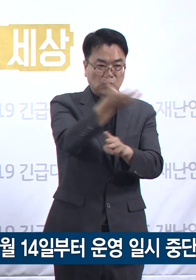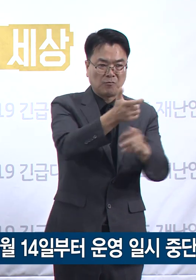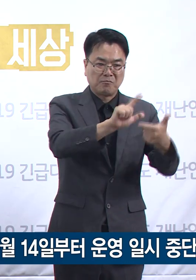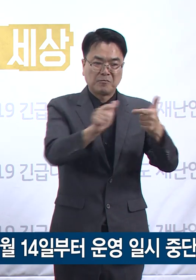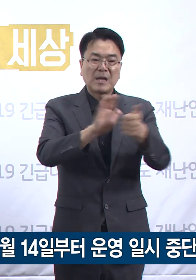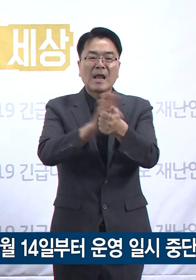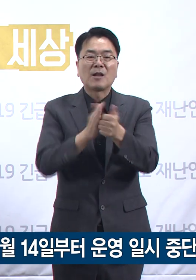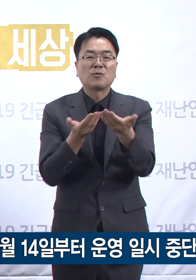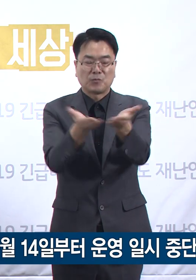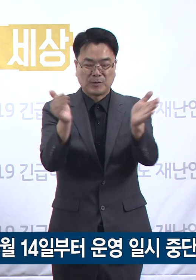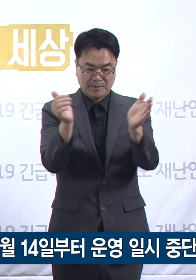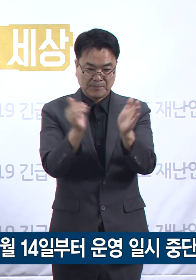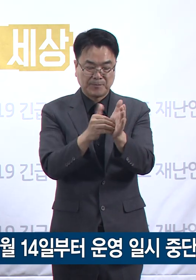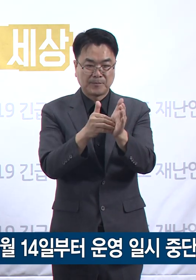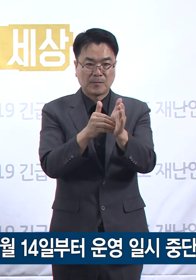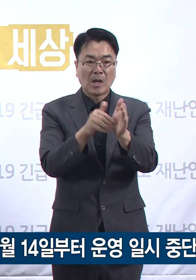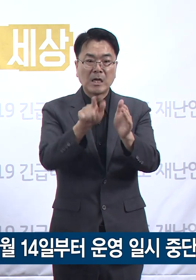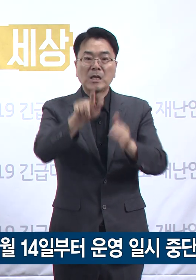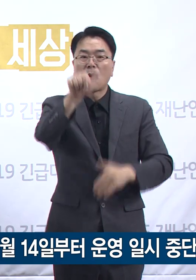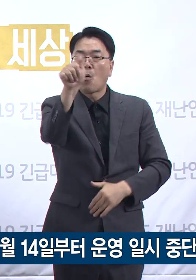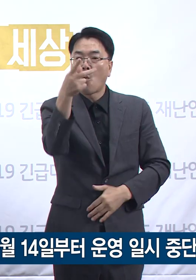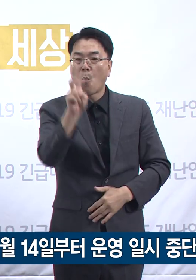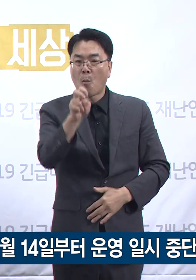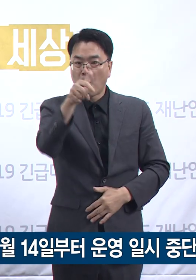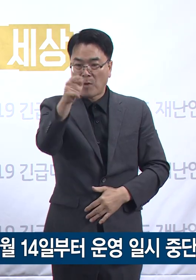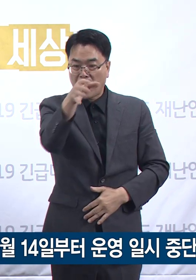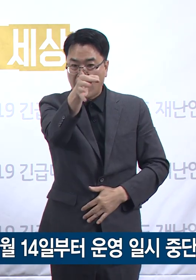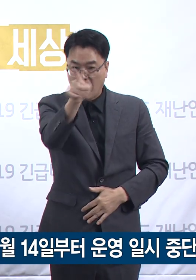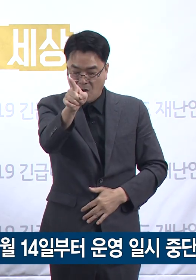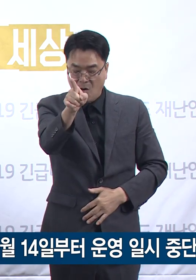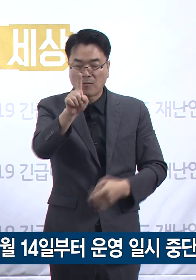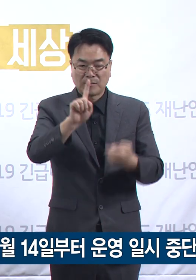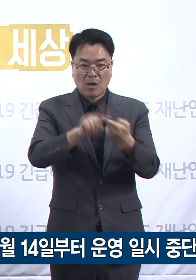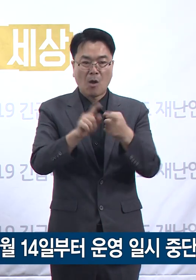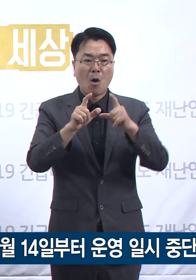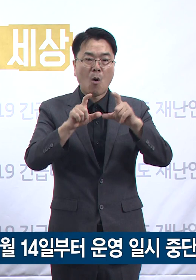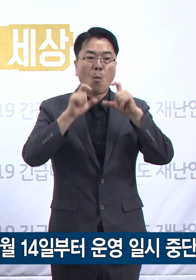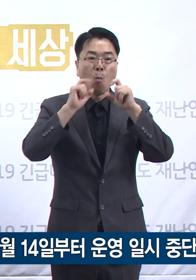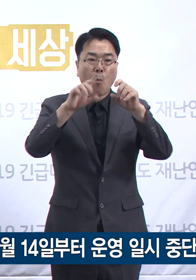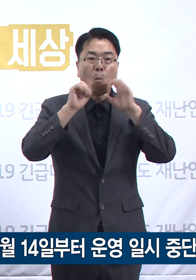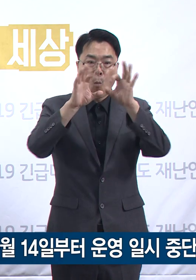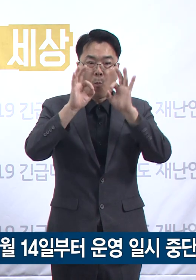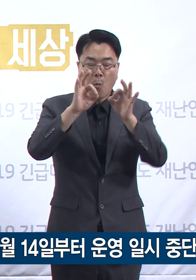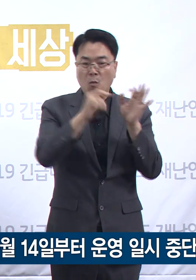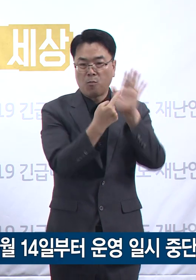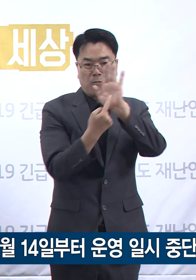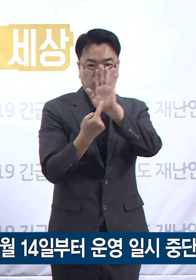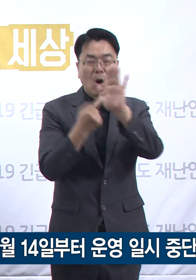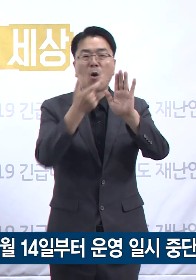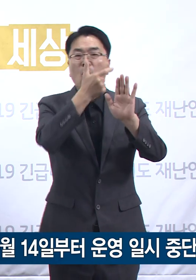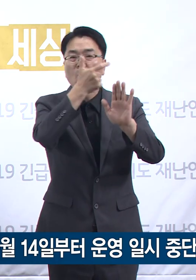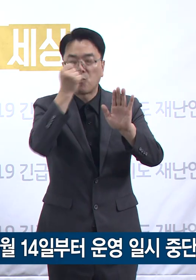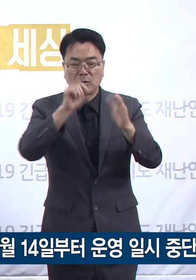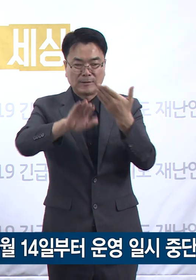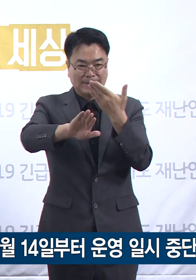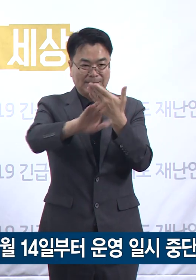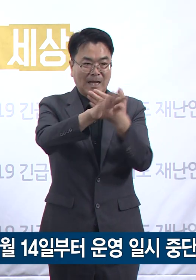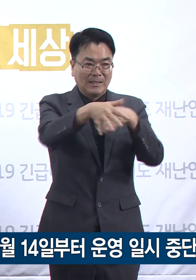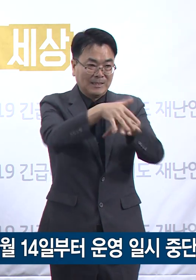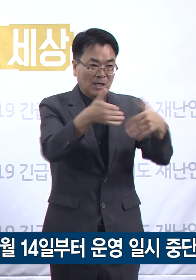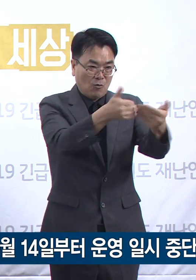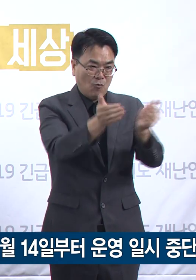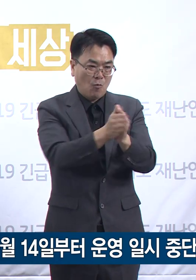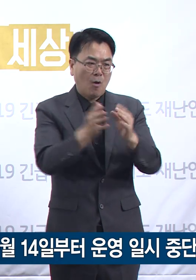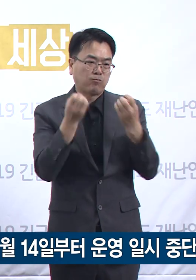첫 도입된 홈케어 시스템 제도에 대한 홍보와 관계자 교육 부족, 보건소 등 타 기관과의 중복관리 문제도